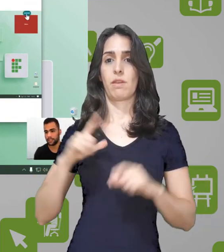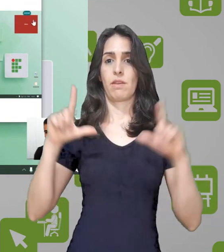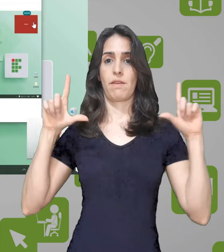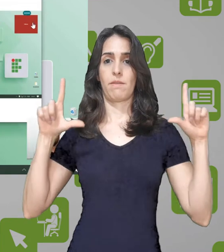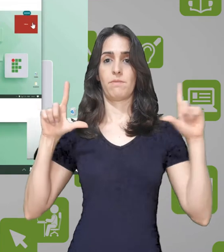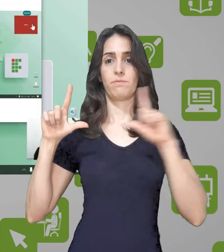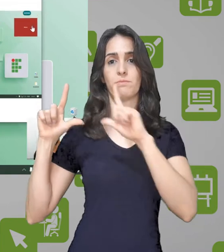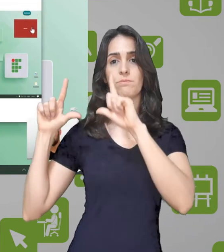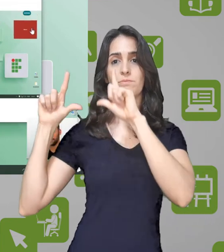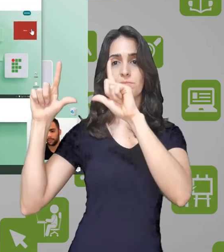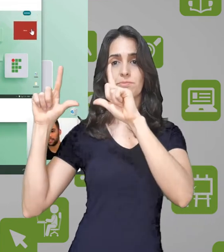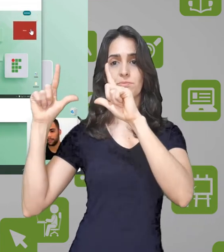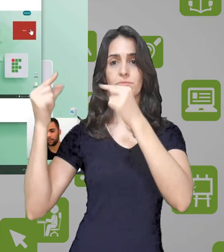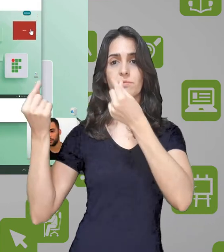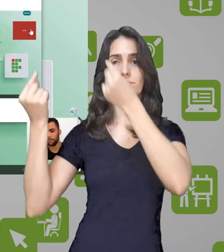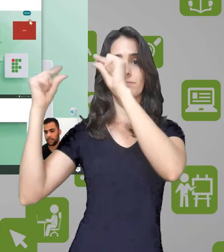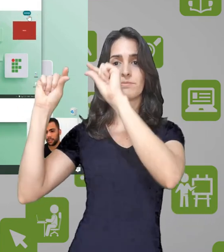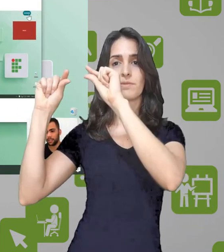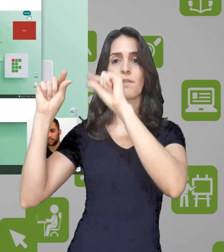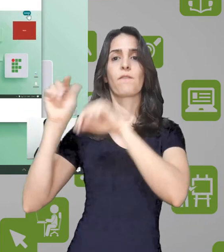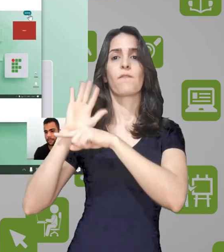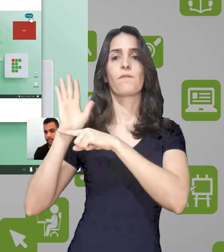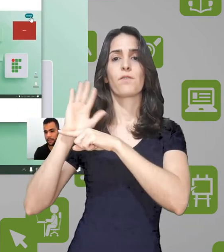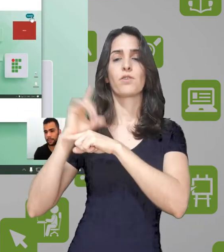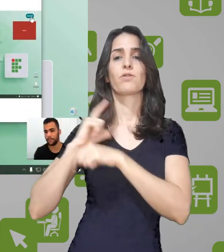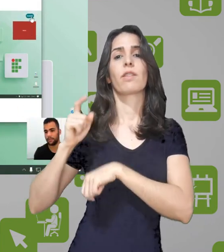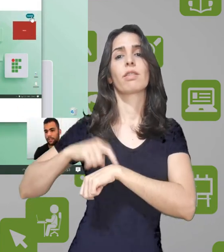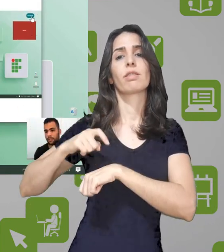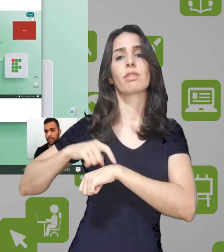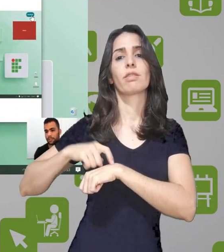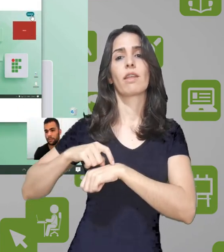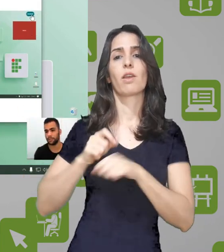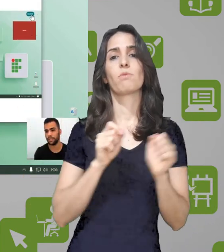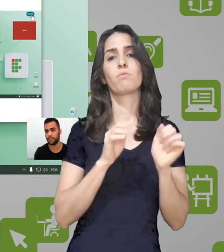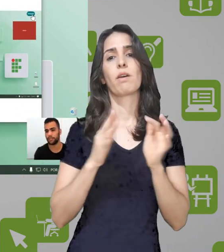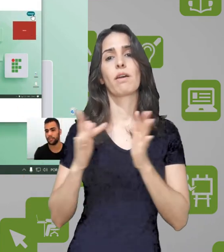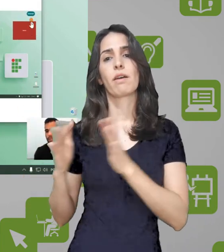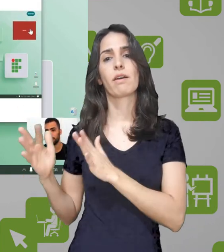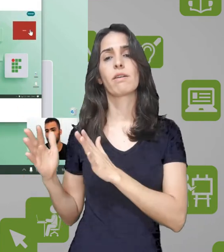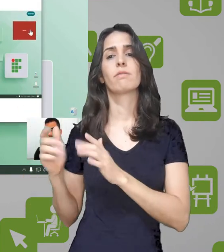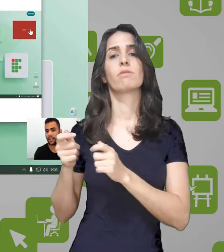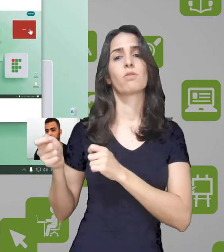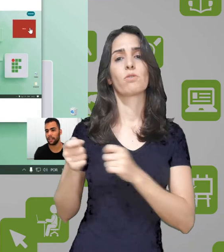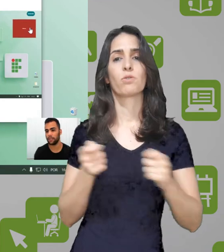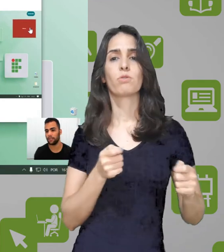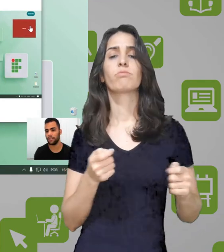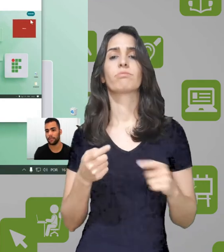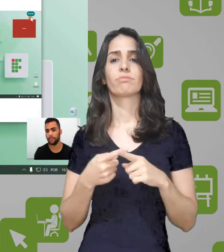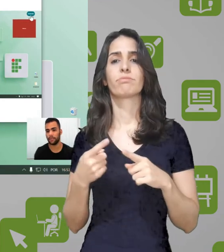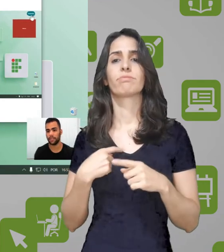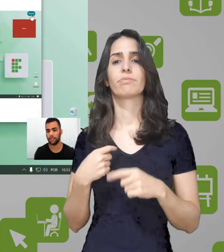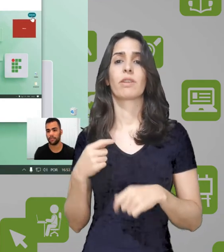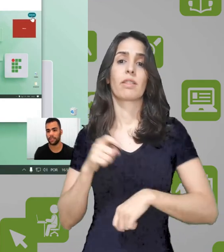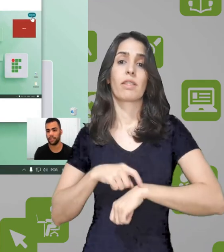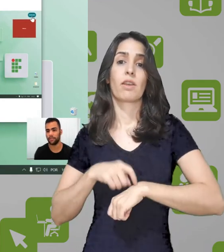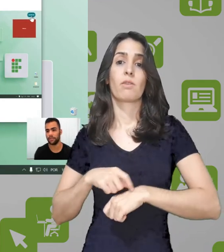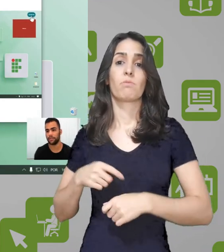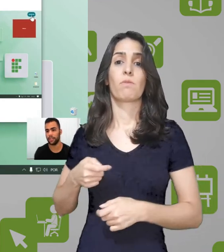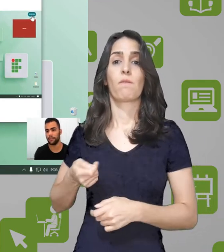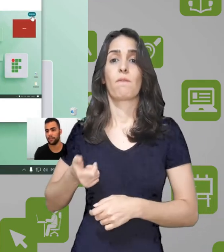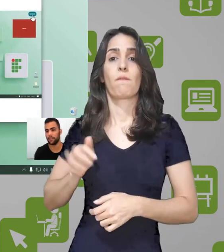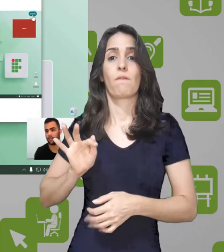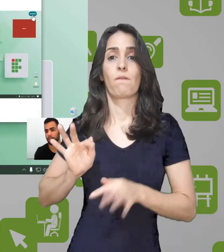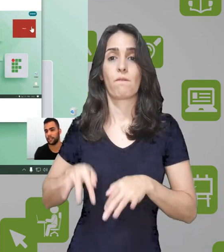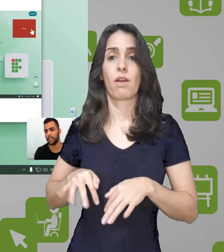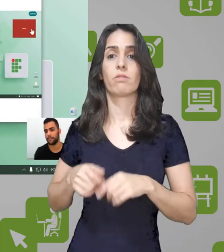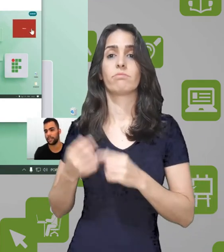temporização. Logo em cima da minha webcam aqui, para me ver durante o meu vídeo, quanto tempo que eu tenho de vídeo, quanto